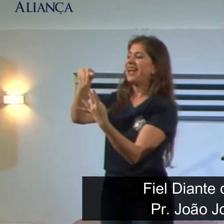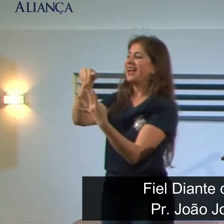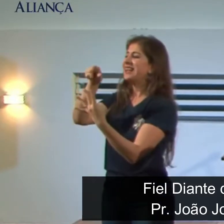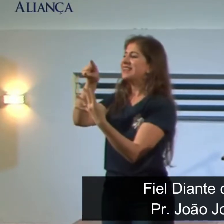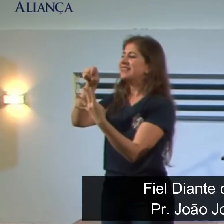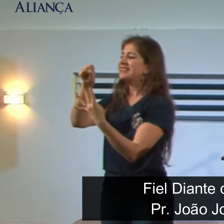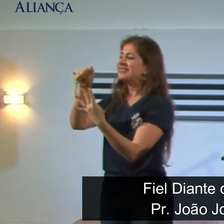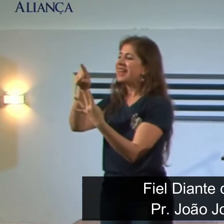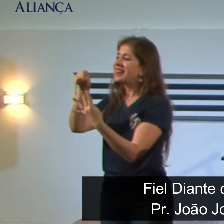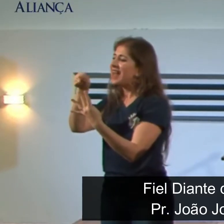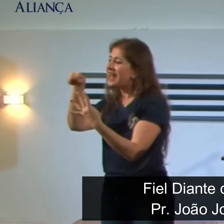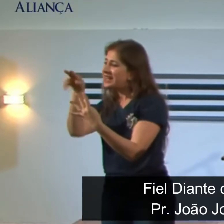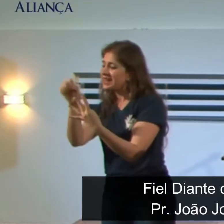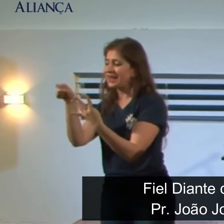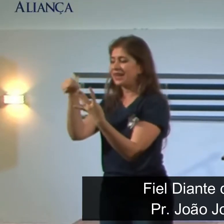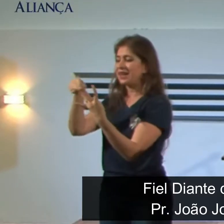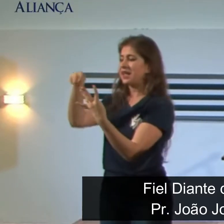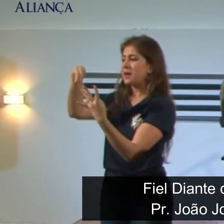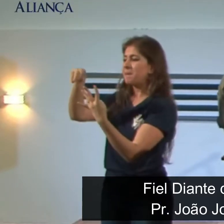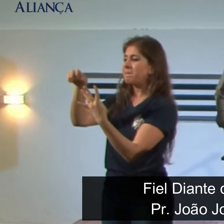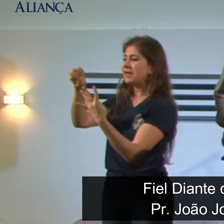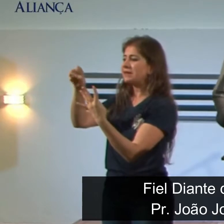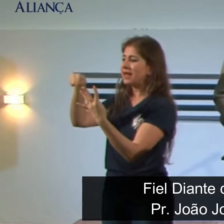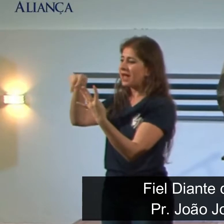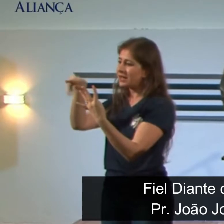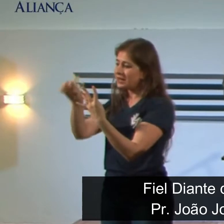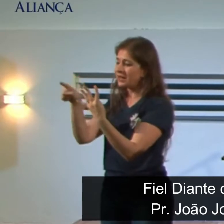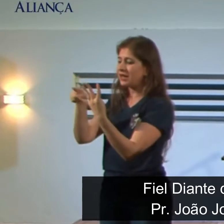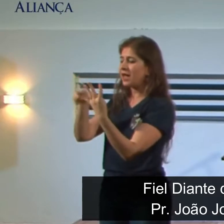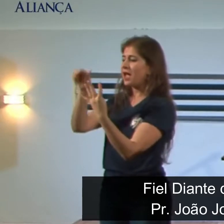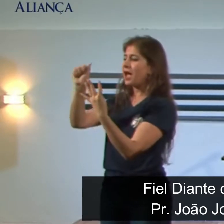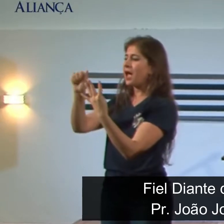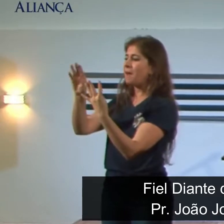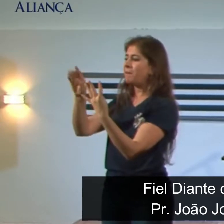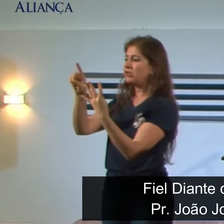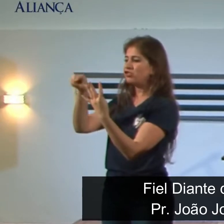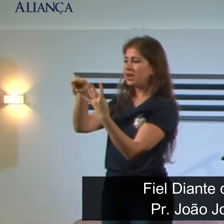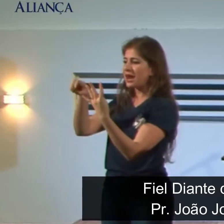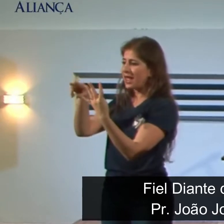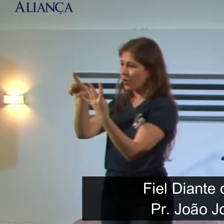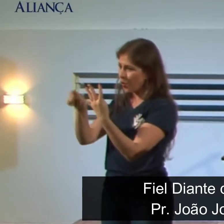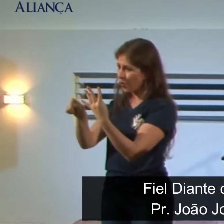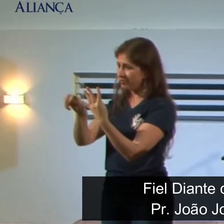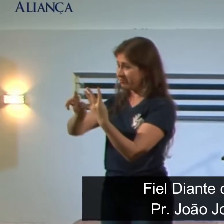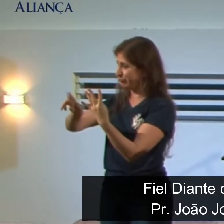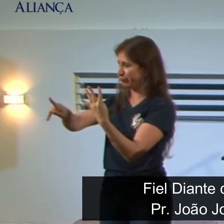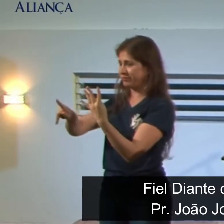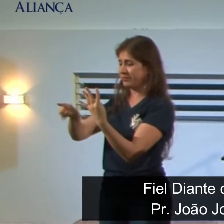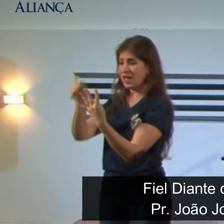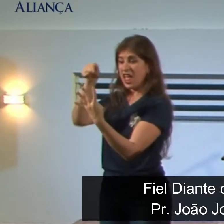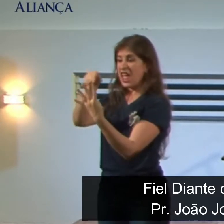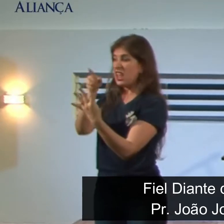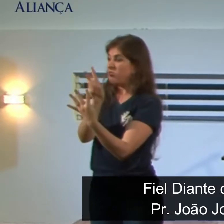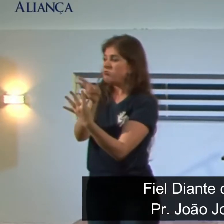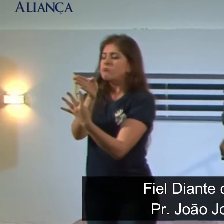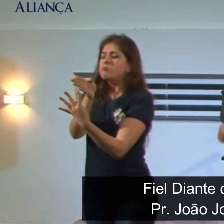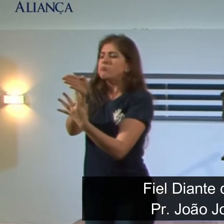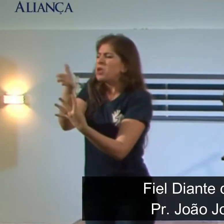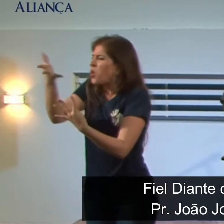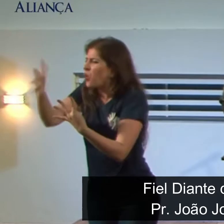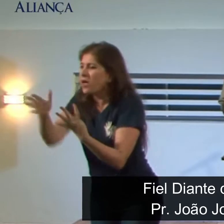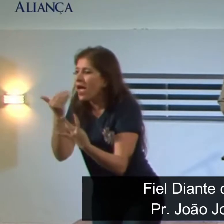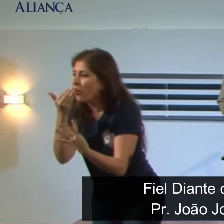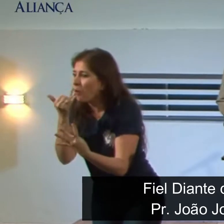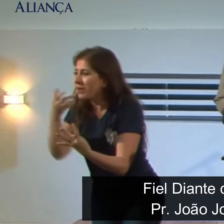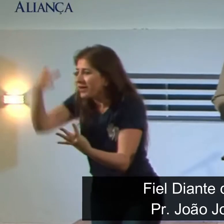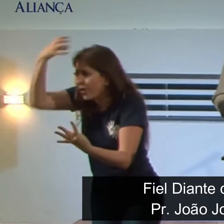a Misael, Mesaque e a Asarias, Abidnego. Daniel, contudo, decidiu não se tornar impuro com a comida e com